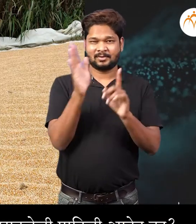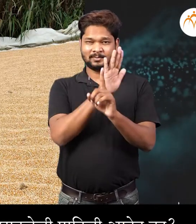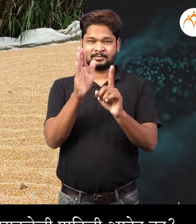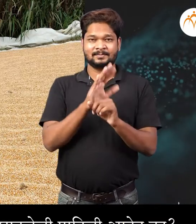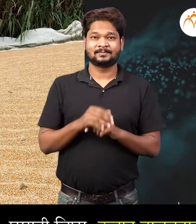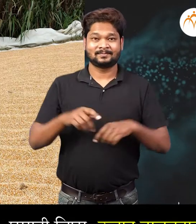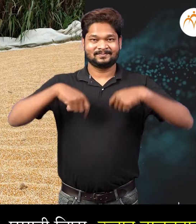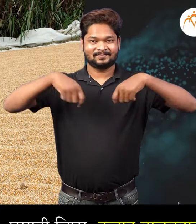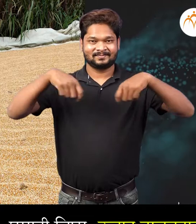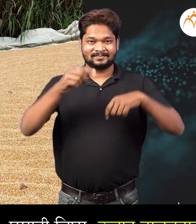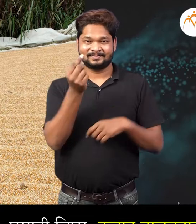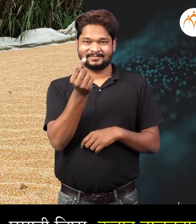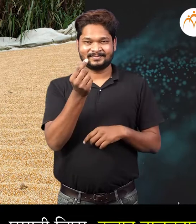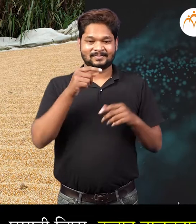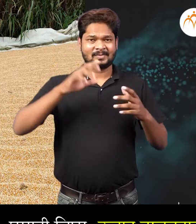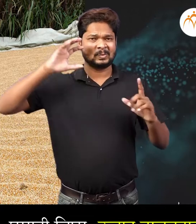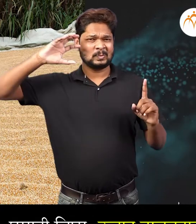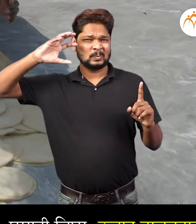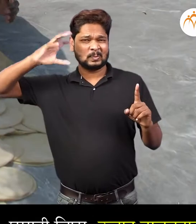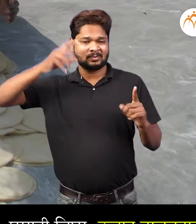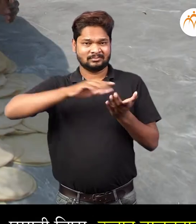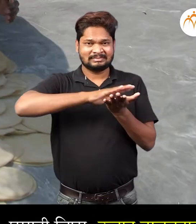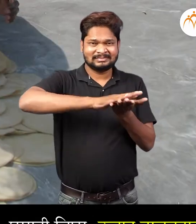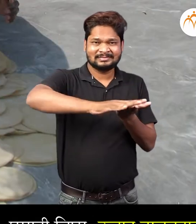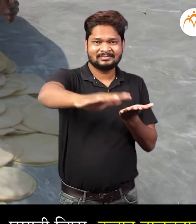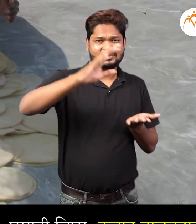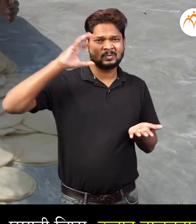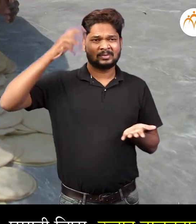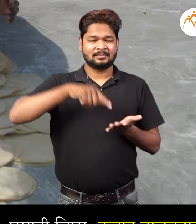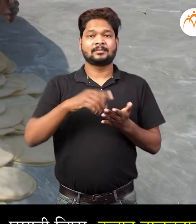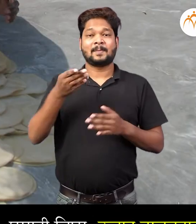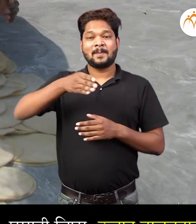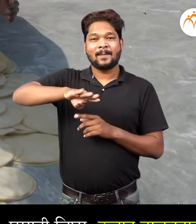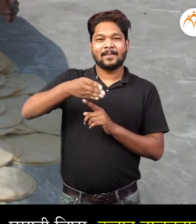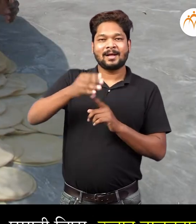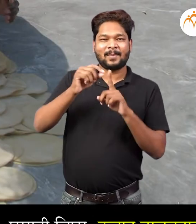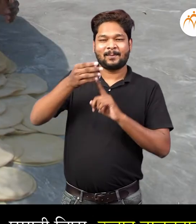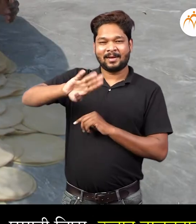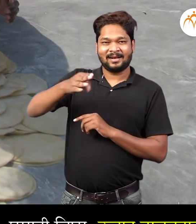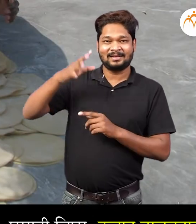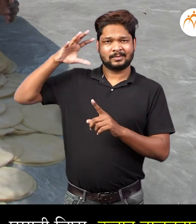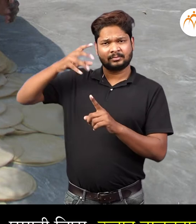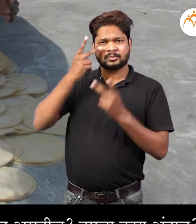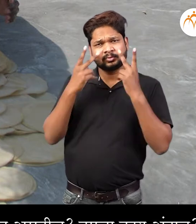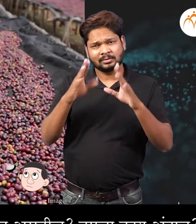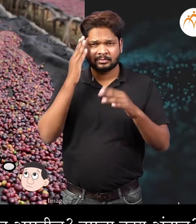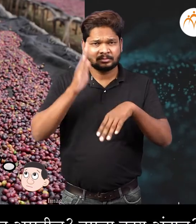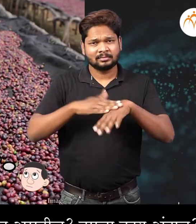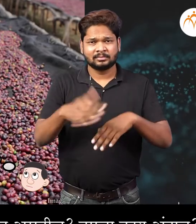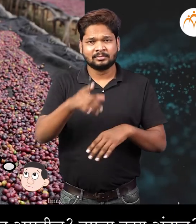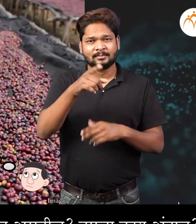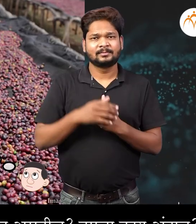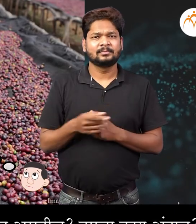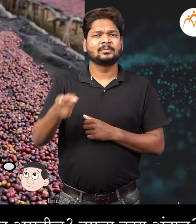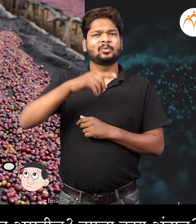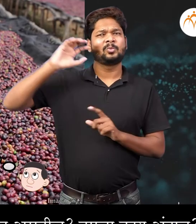पाईलीयत का तसेच इतर चविश्ट पदार्थ जसेकी पापड, घरगुती चिप्स उन्हात वालावतात हे सगे